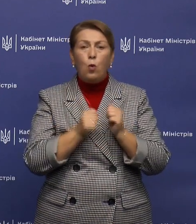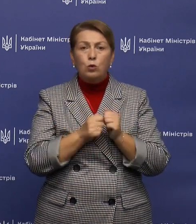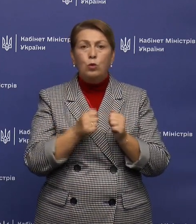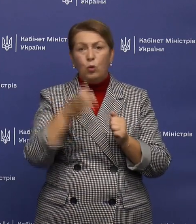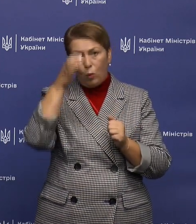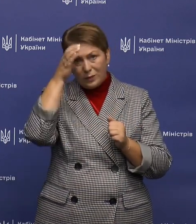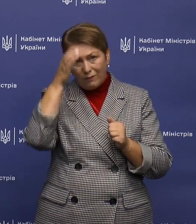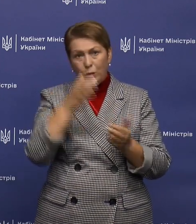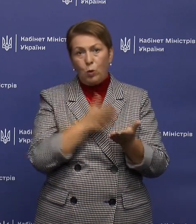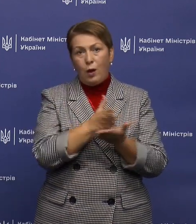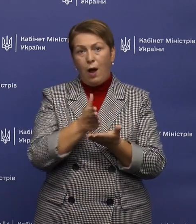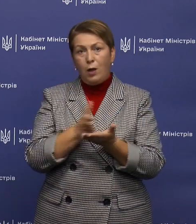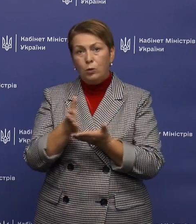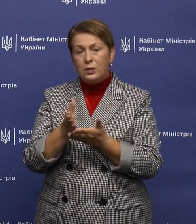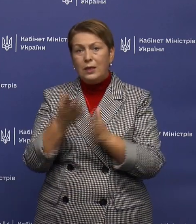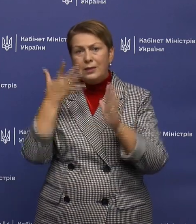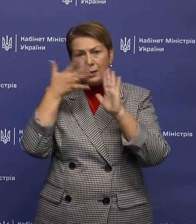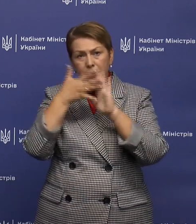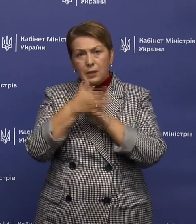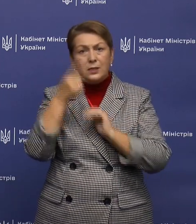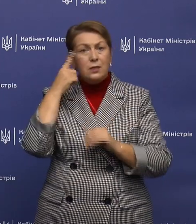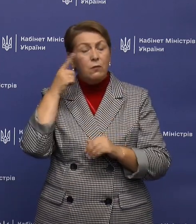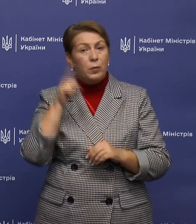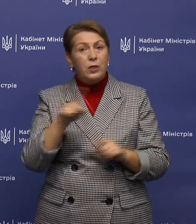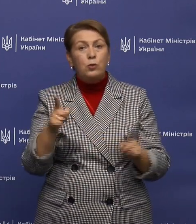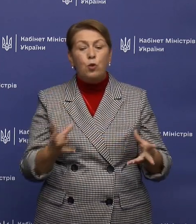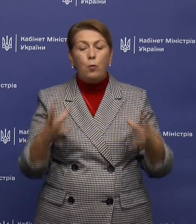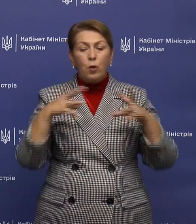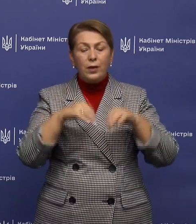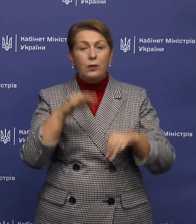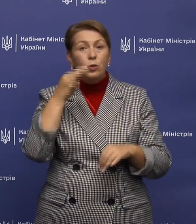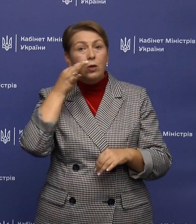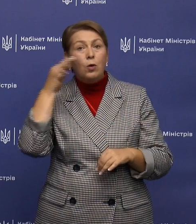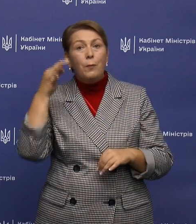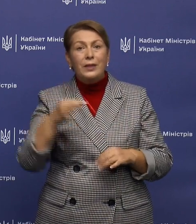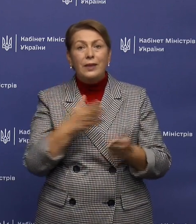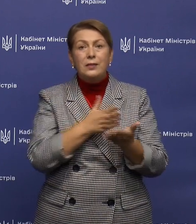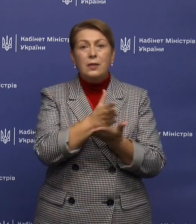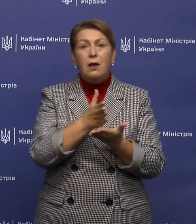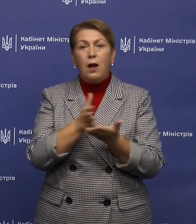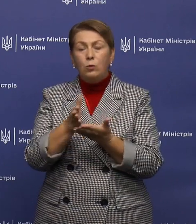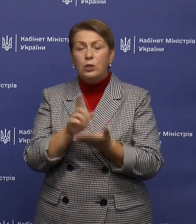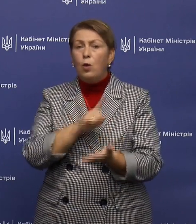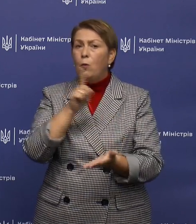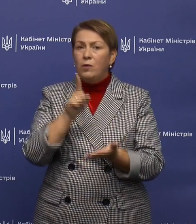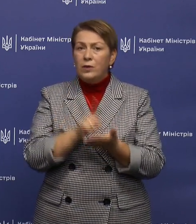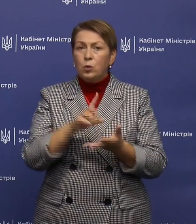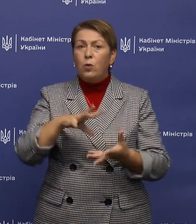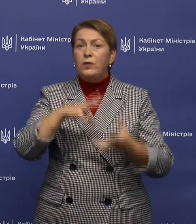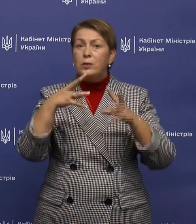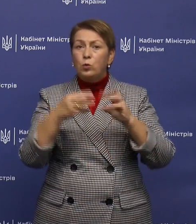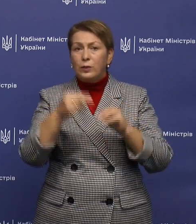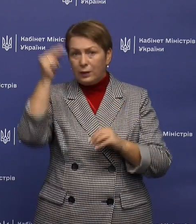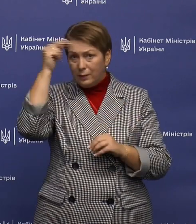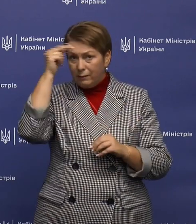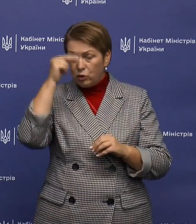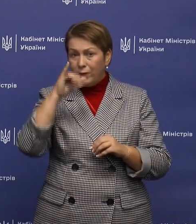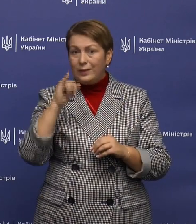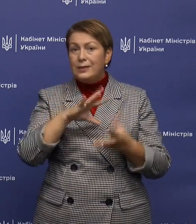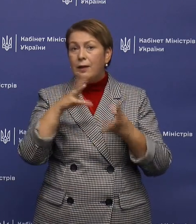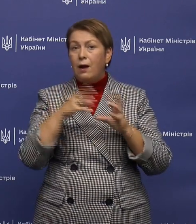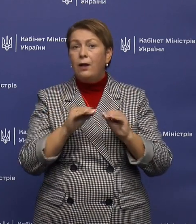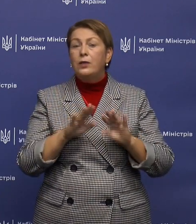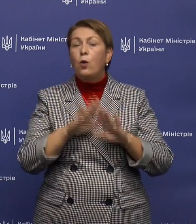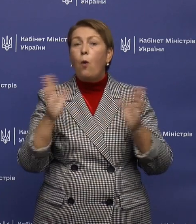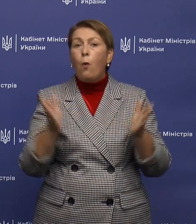галузі, наскрізне вміння, що поєднує компетенції і галузі, обов'язкові результати навчання і загальний